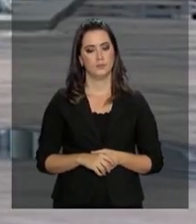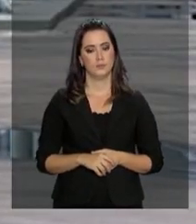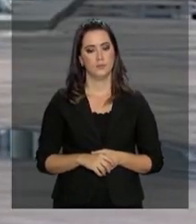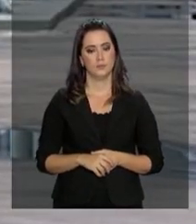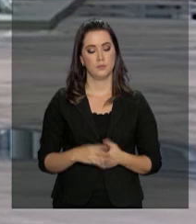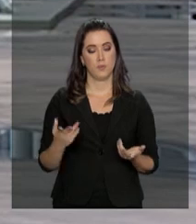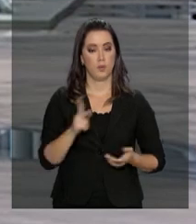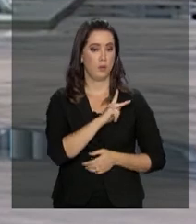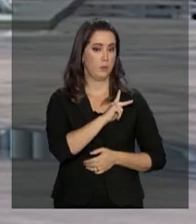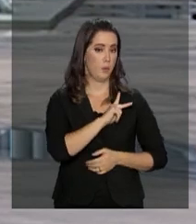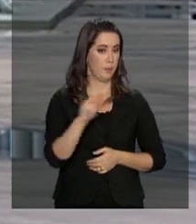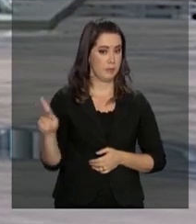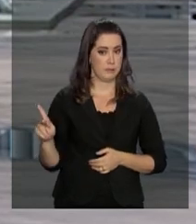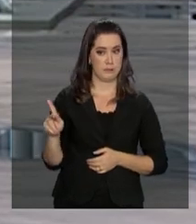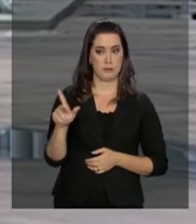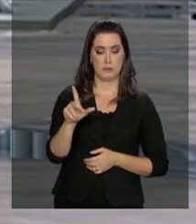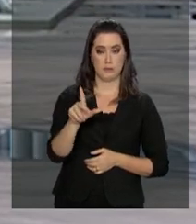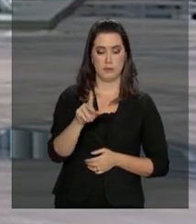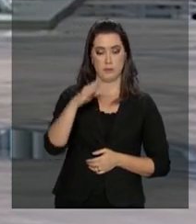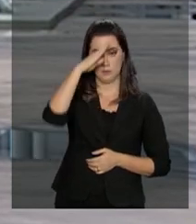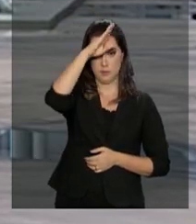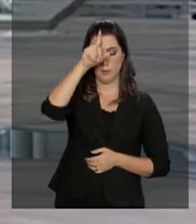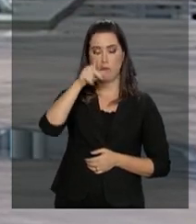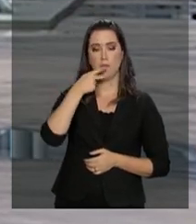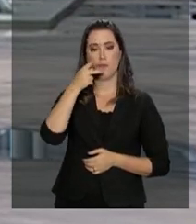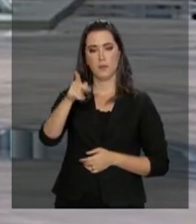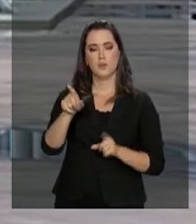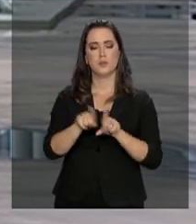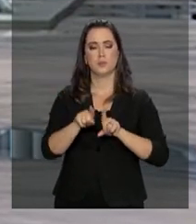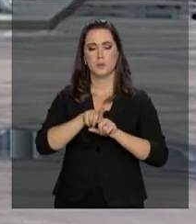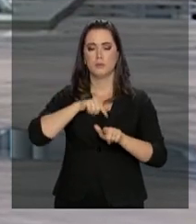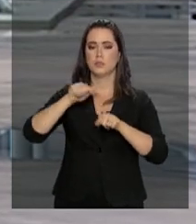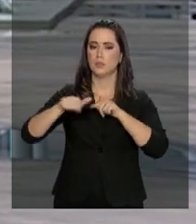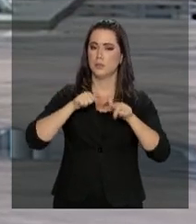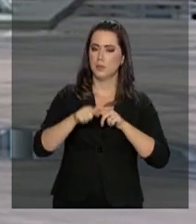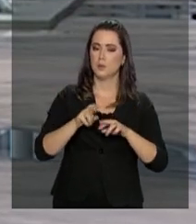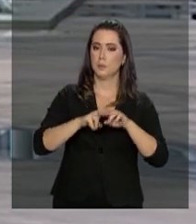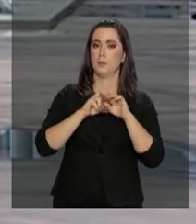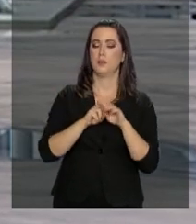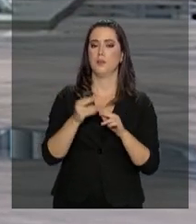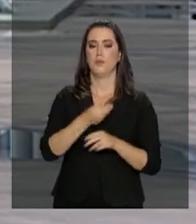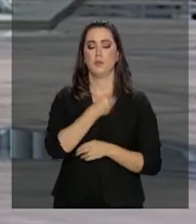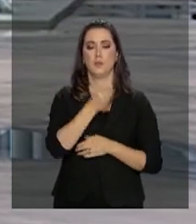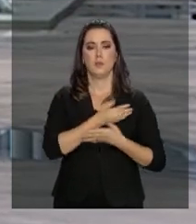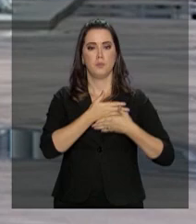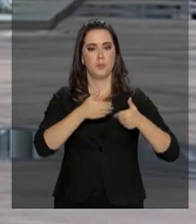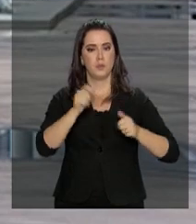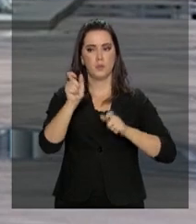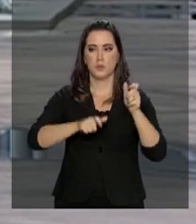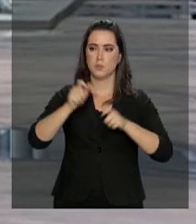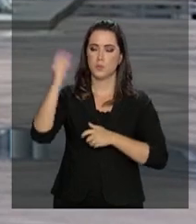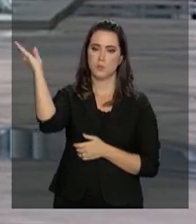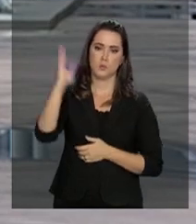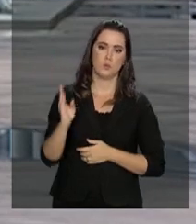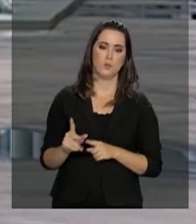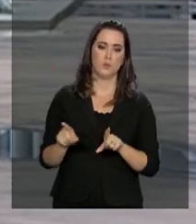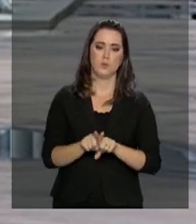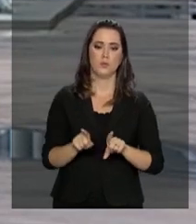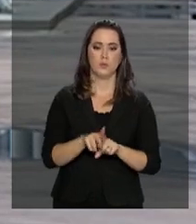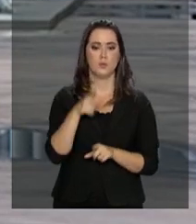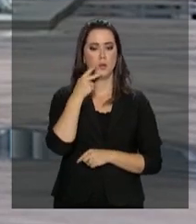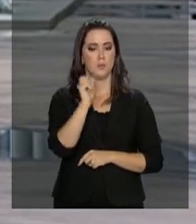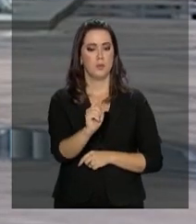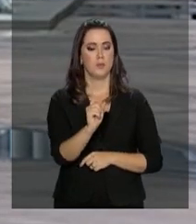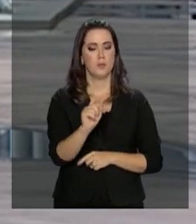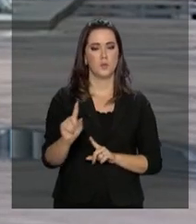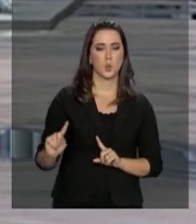O presidente eleito afirmou ainda que vai trabalhar para a qualidade de vida de todos os brasileiros e falou